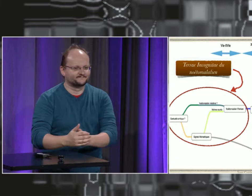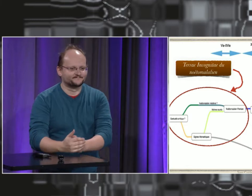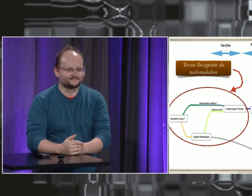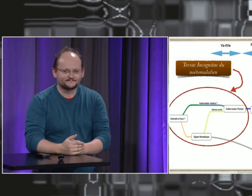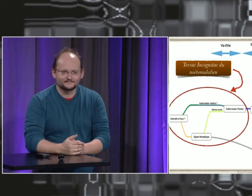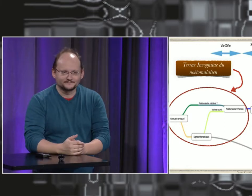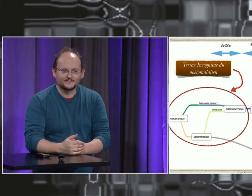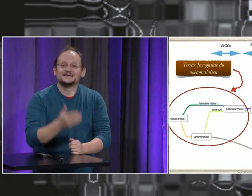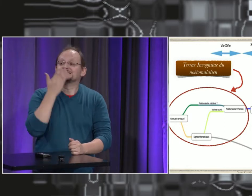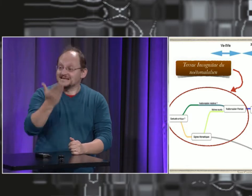important de le savoir.